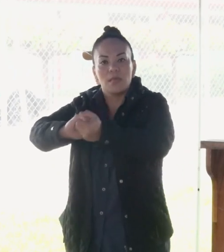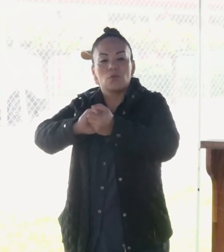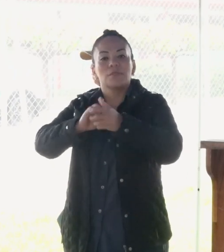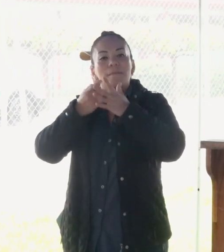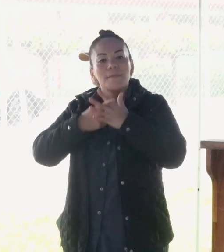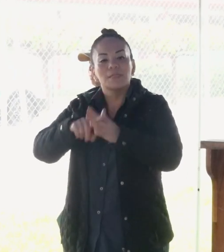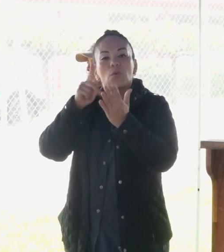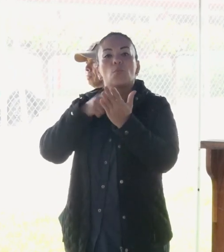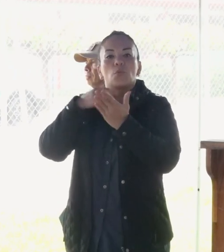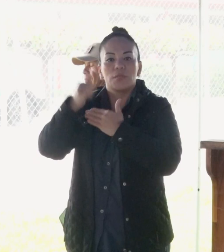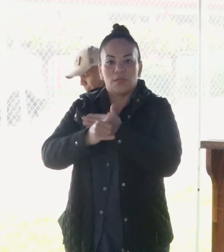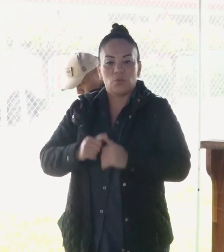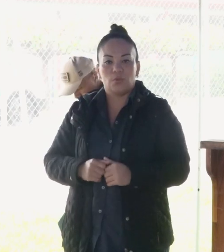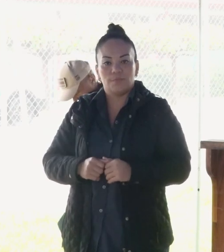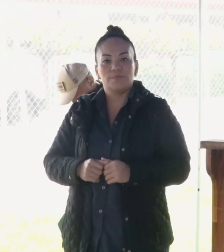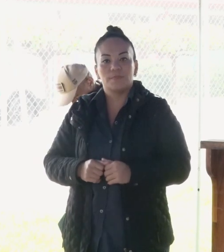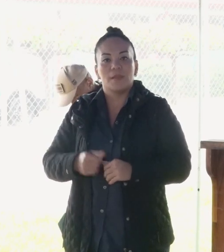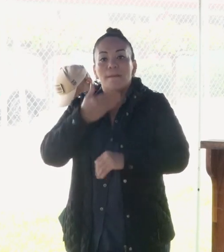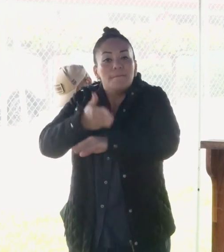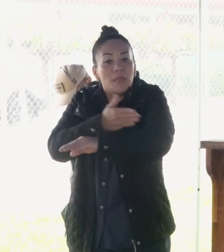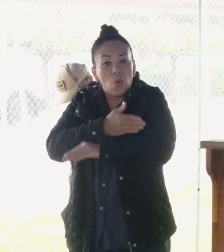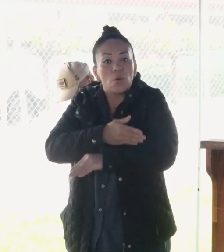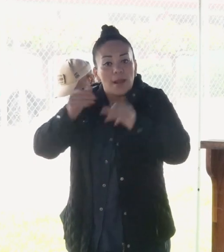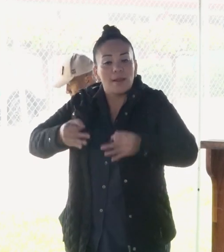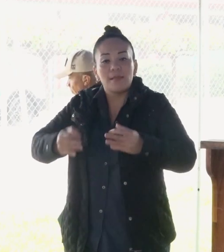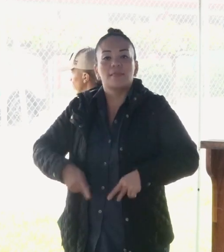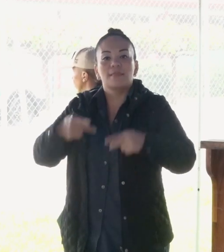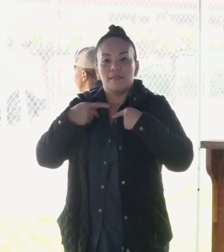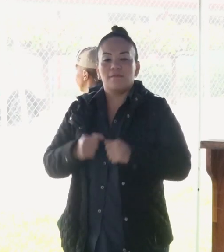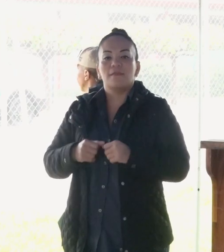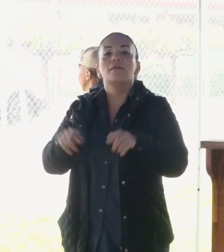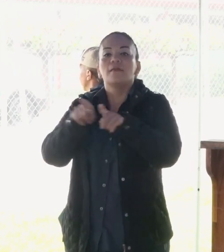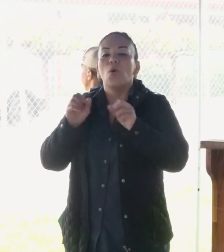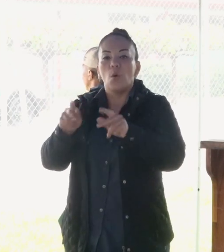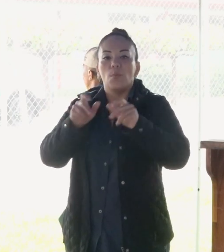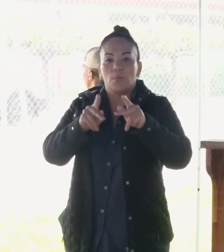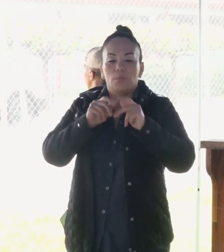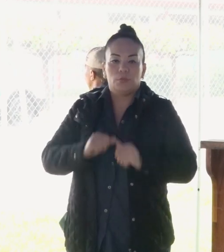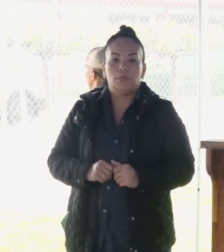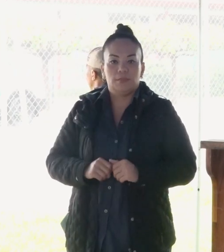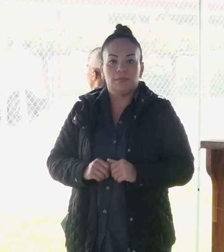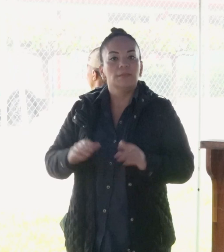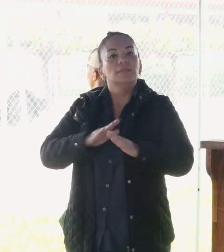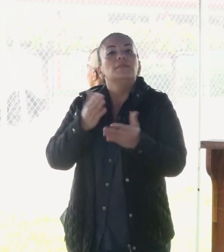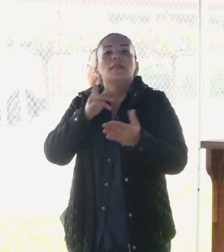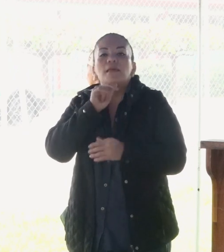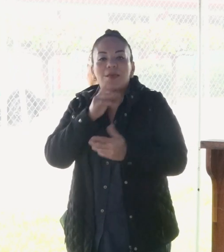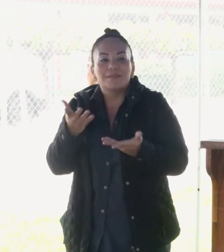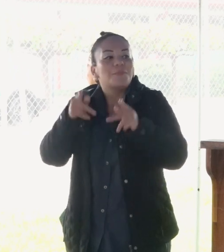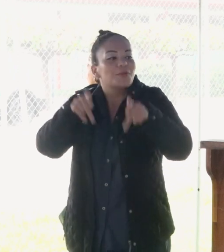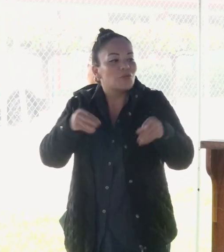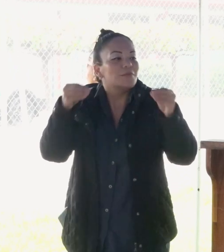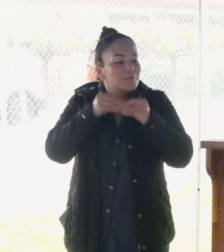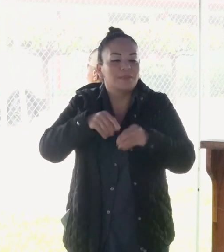un proyecto que mejora la calidad de vida y las oportunidades de quienes más